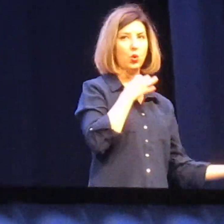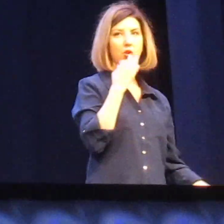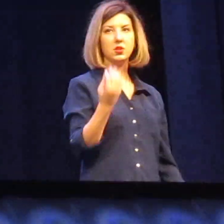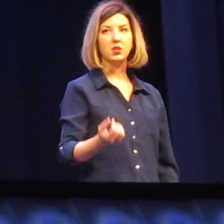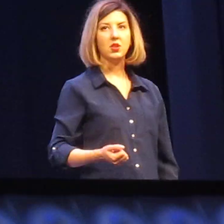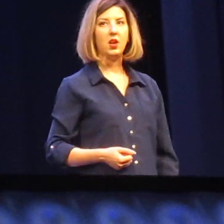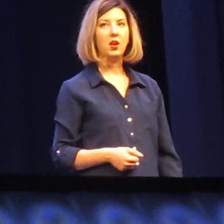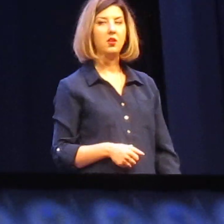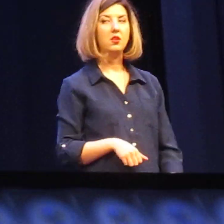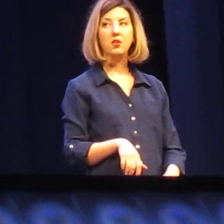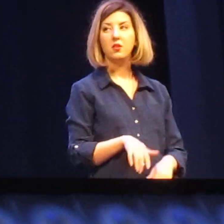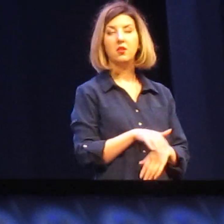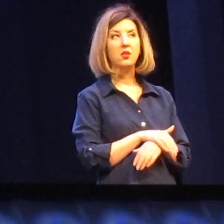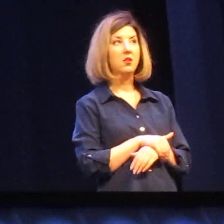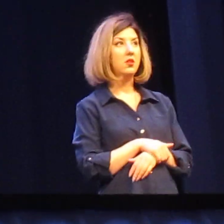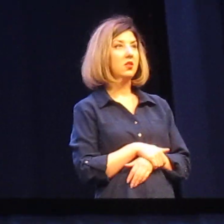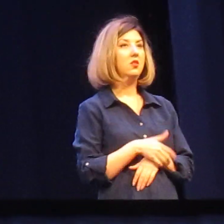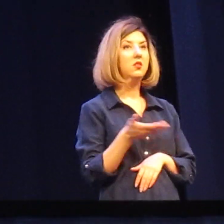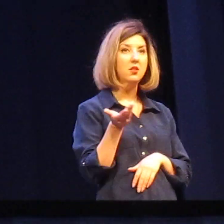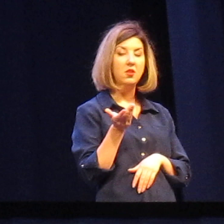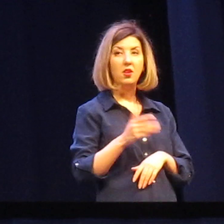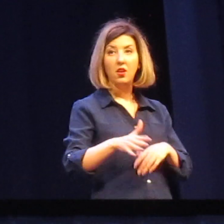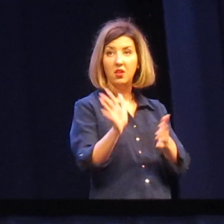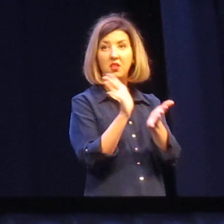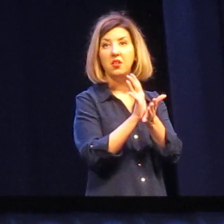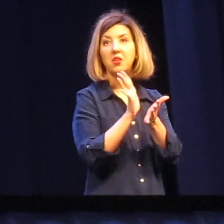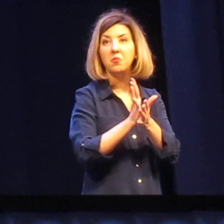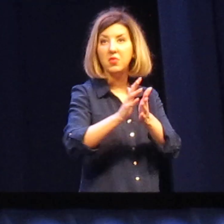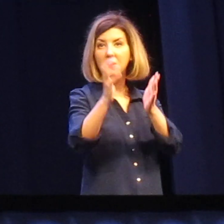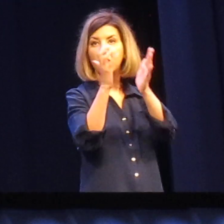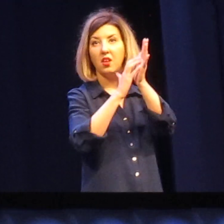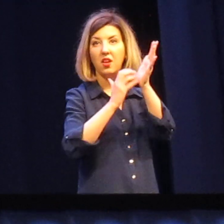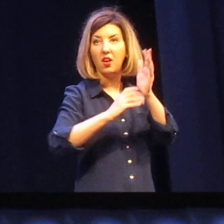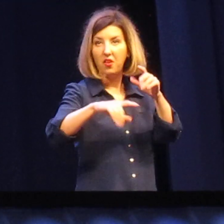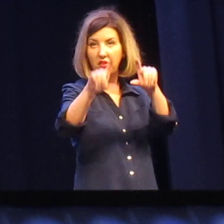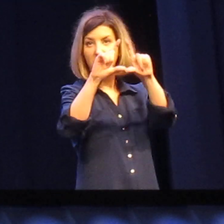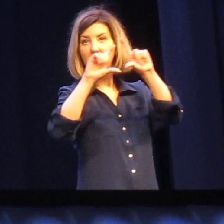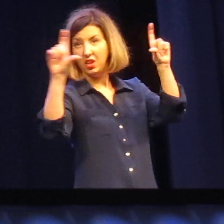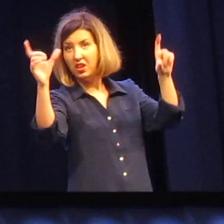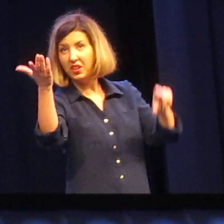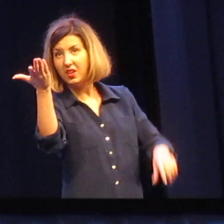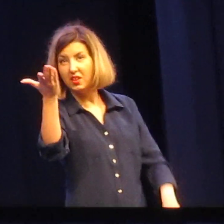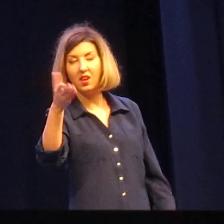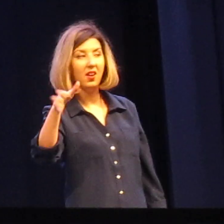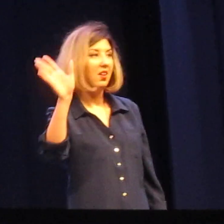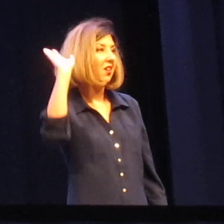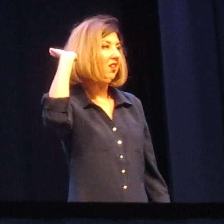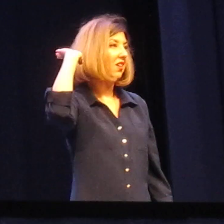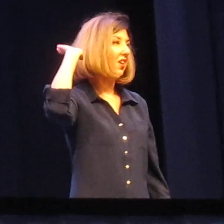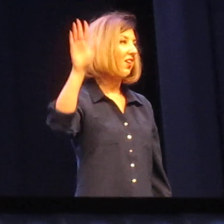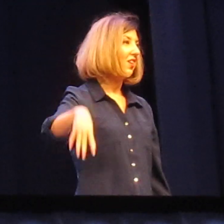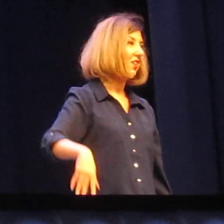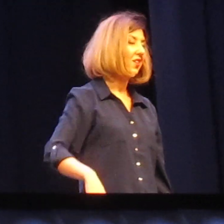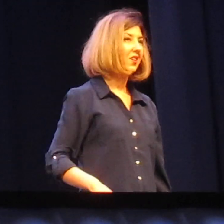Другой сказал, не мытая битвина.